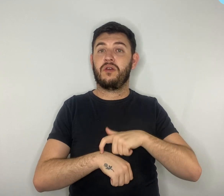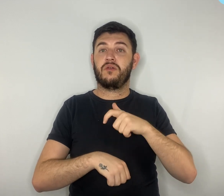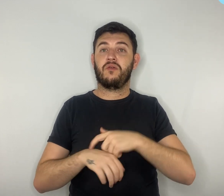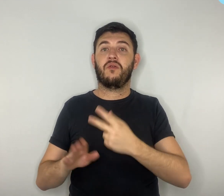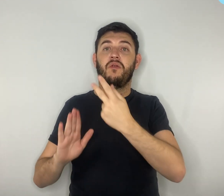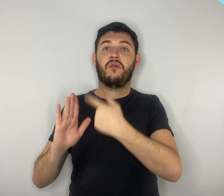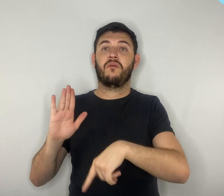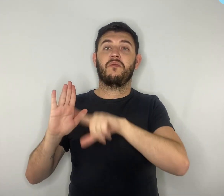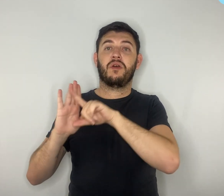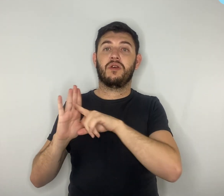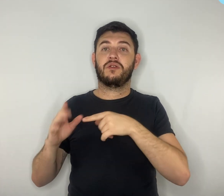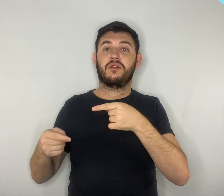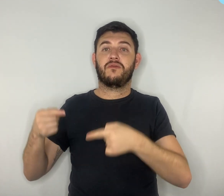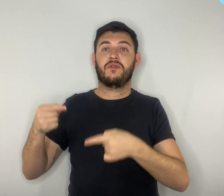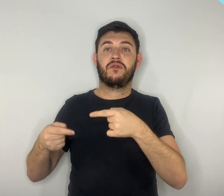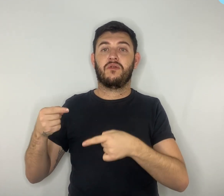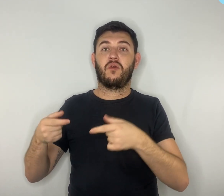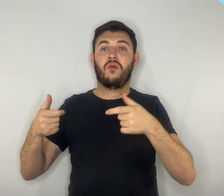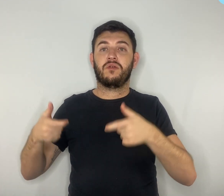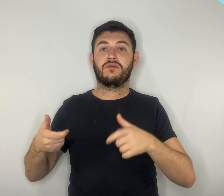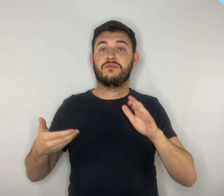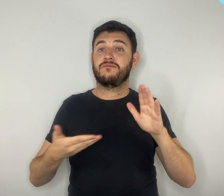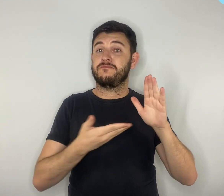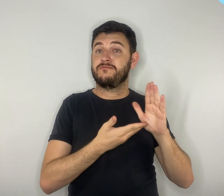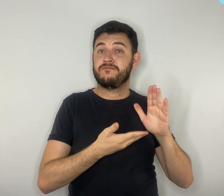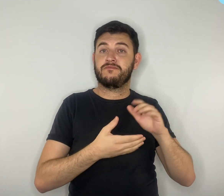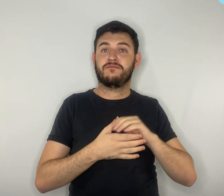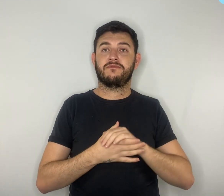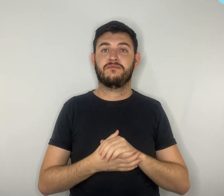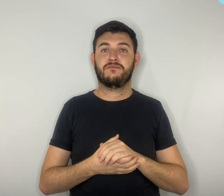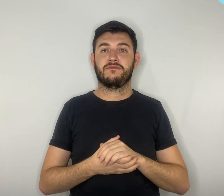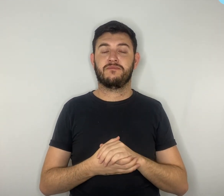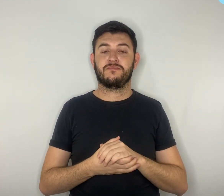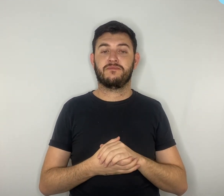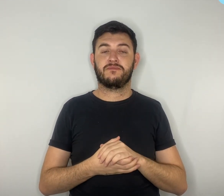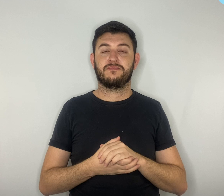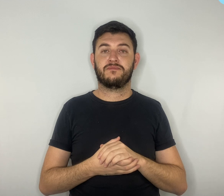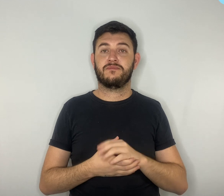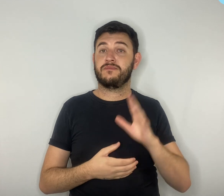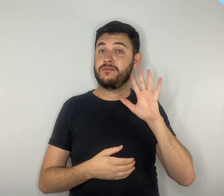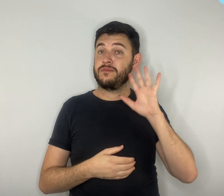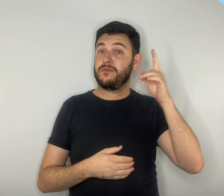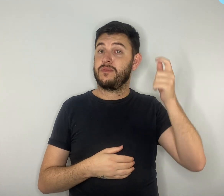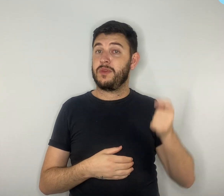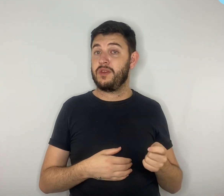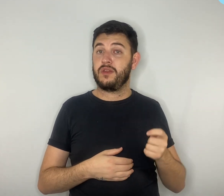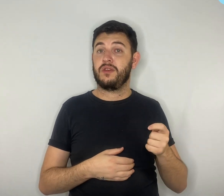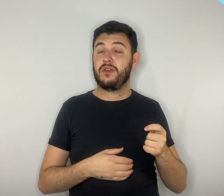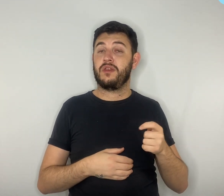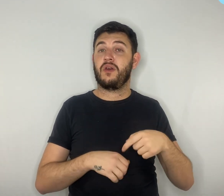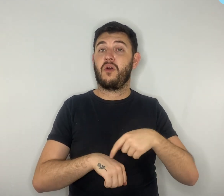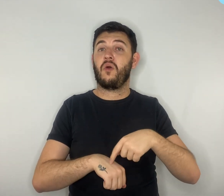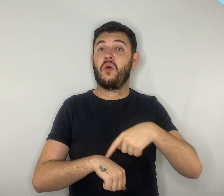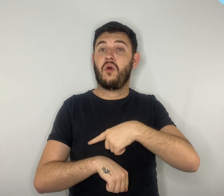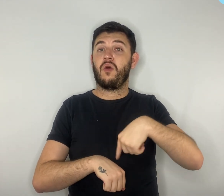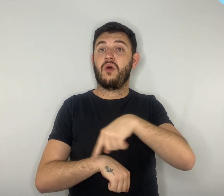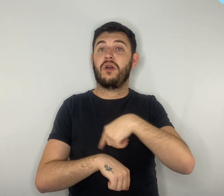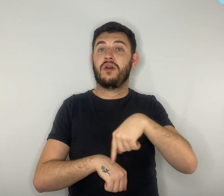na Câmara dos Deputados. Com a decisão, a carga horária para itinerários